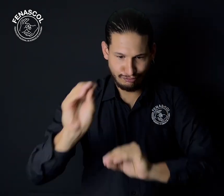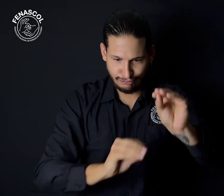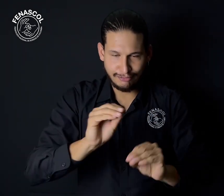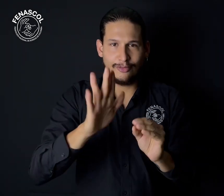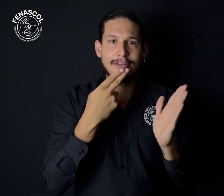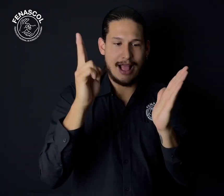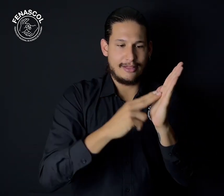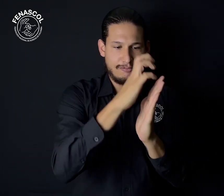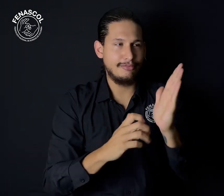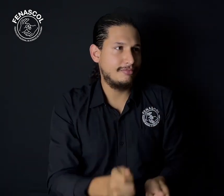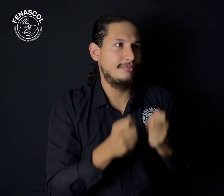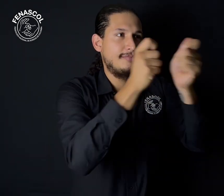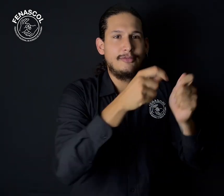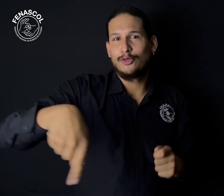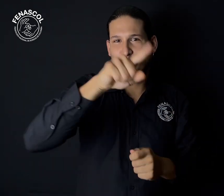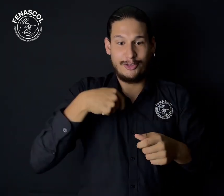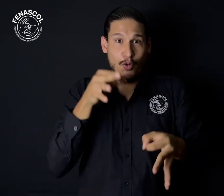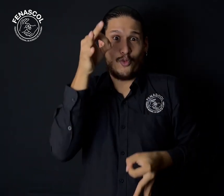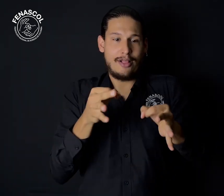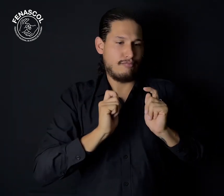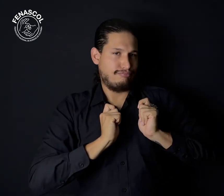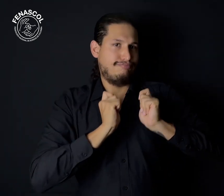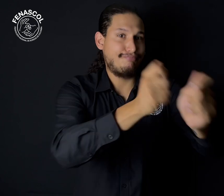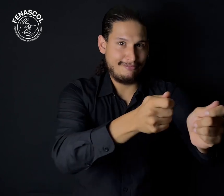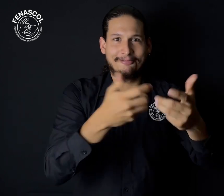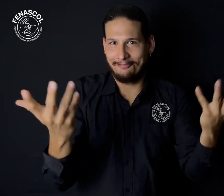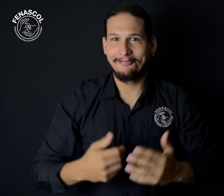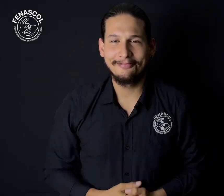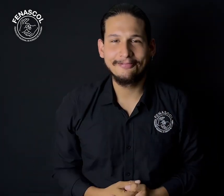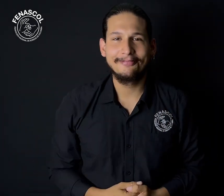modificar esta carta y entregarlo a la registraduría para ser exonerados de ser jurados de votación.